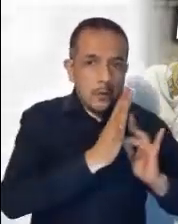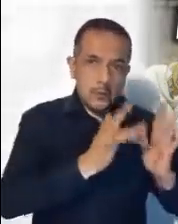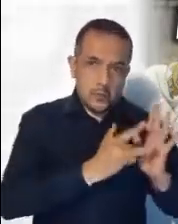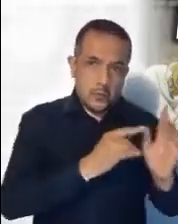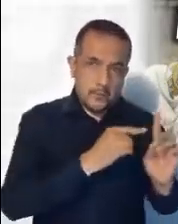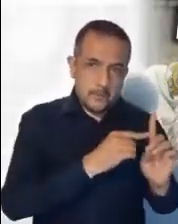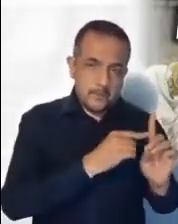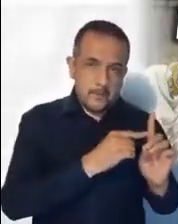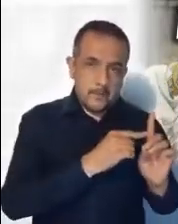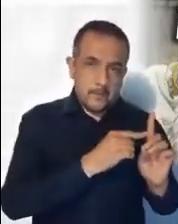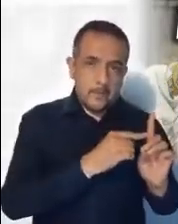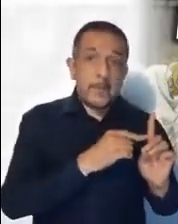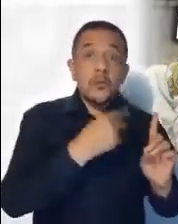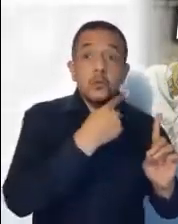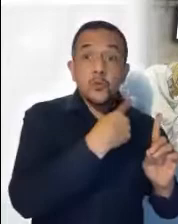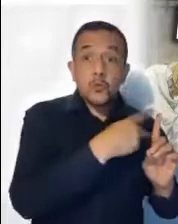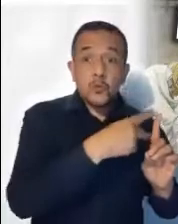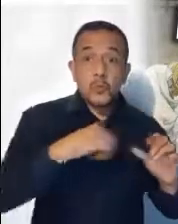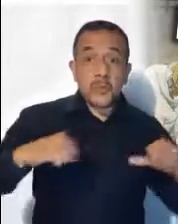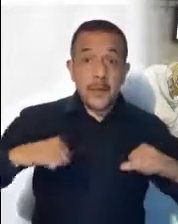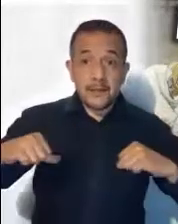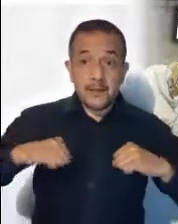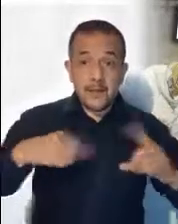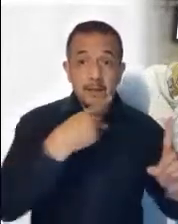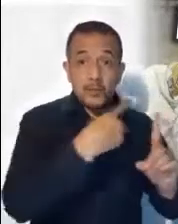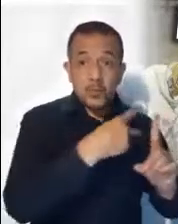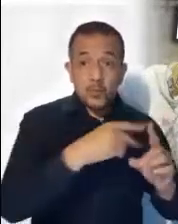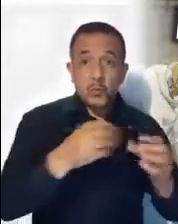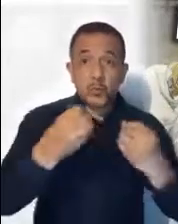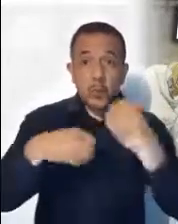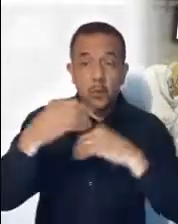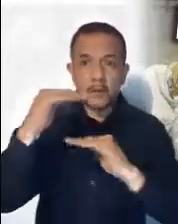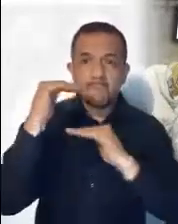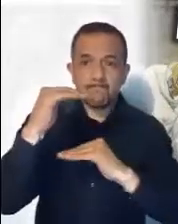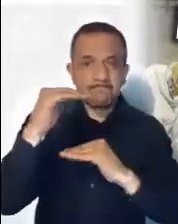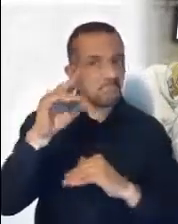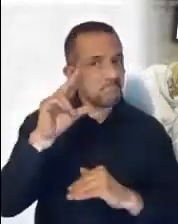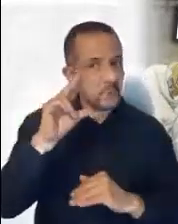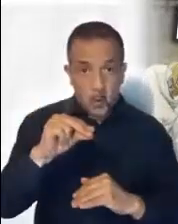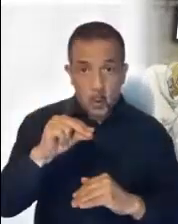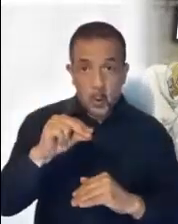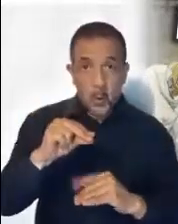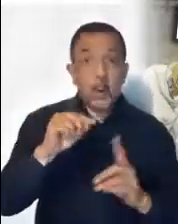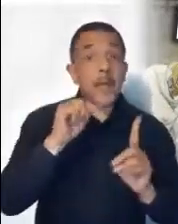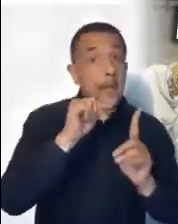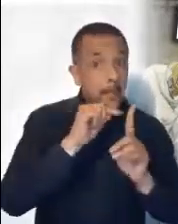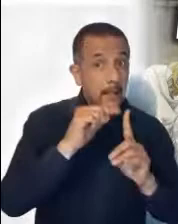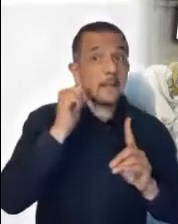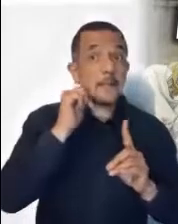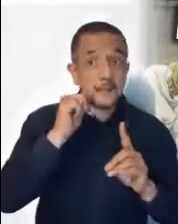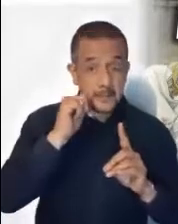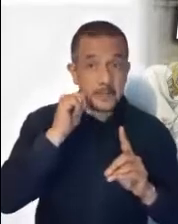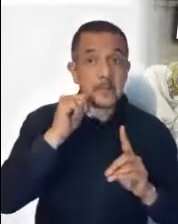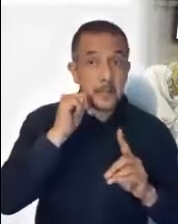Las obras de Jesús nunca fueron alienantes, ni se desentienden del dolor